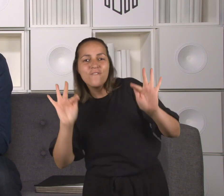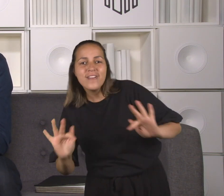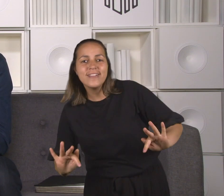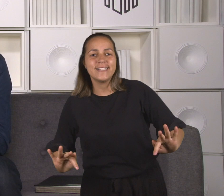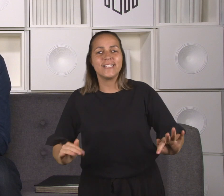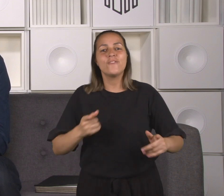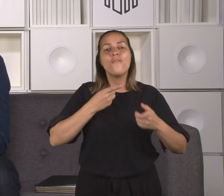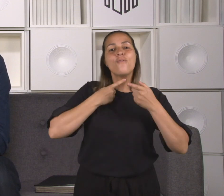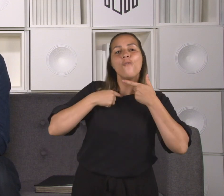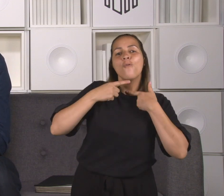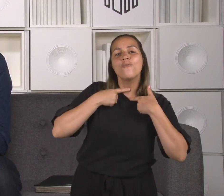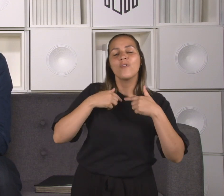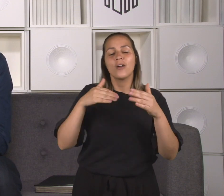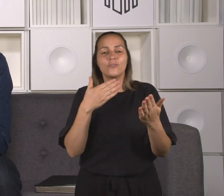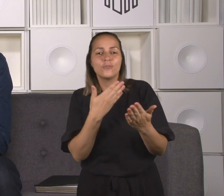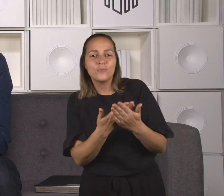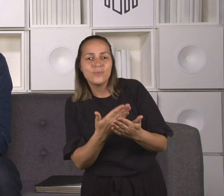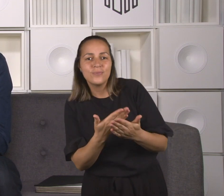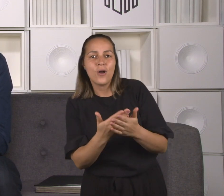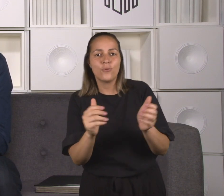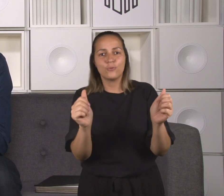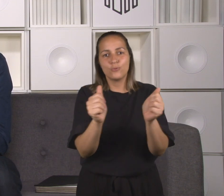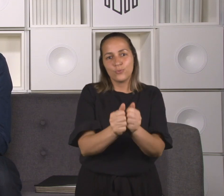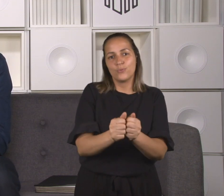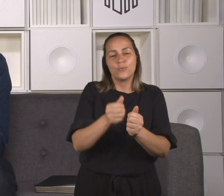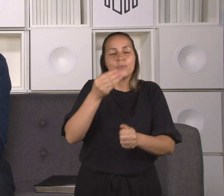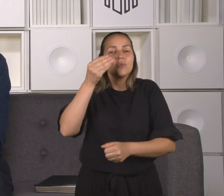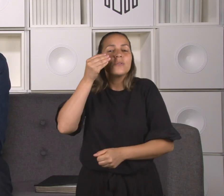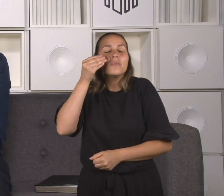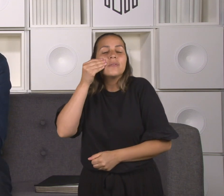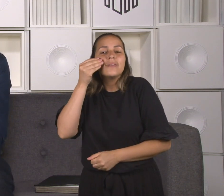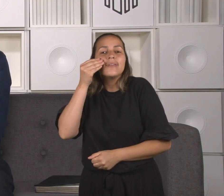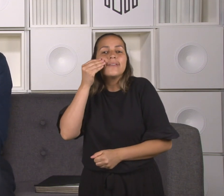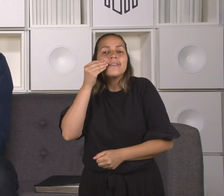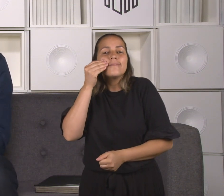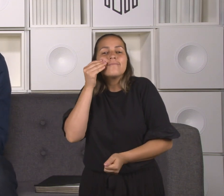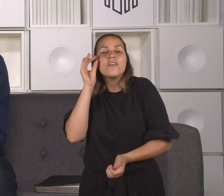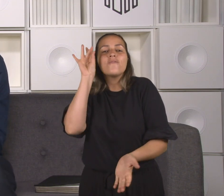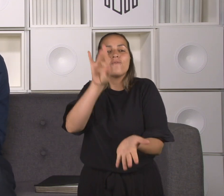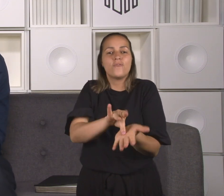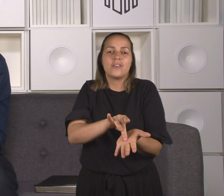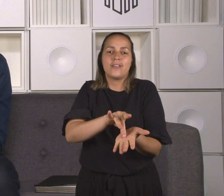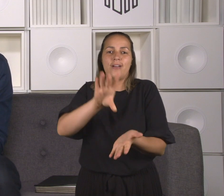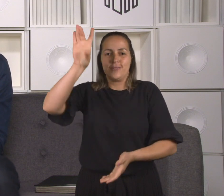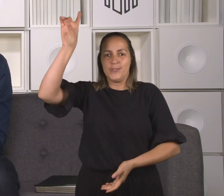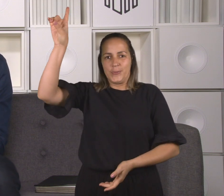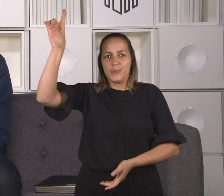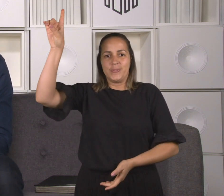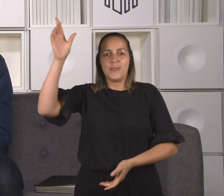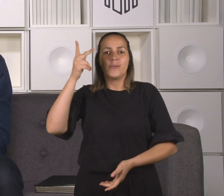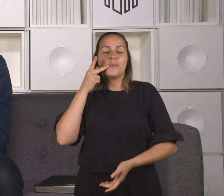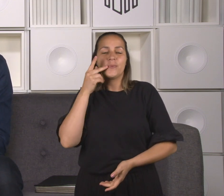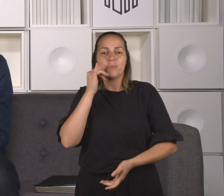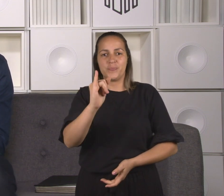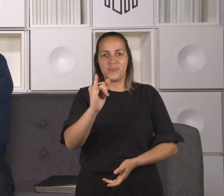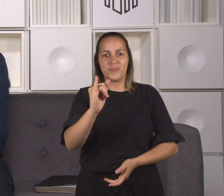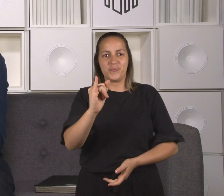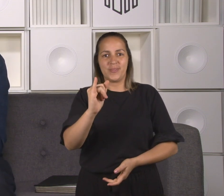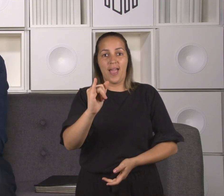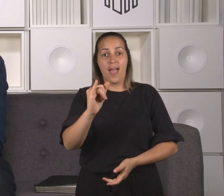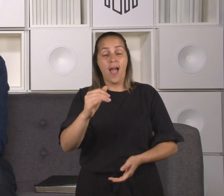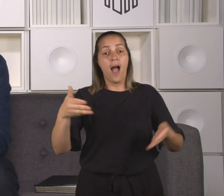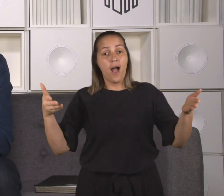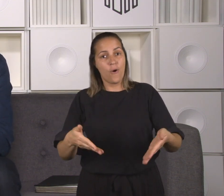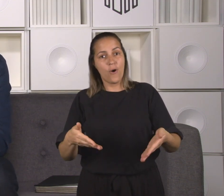experiência profunda, verdadeira, com o nosso Pai Celestial, com o nosso Deus. Queria